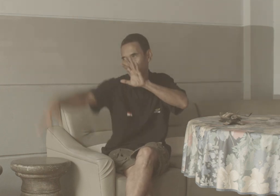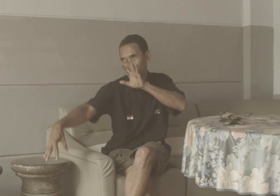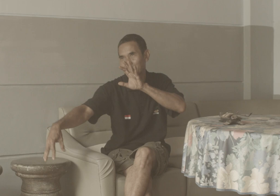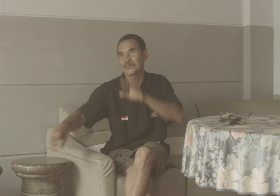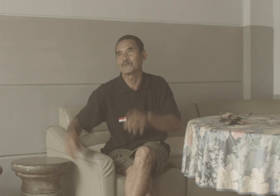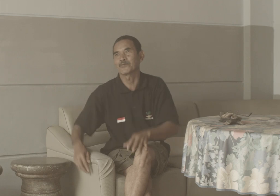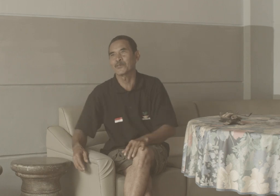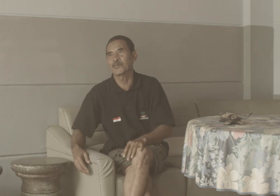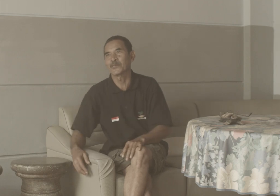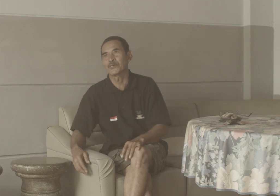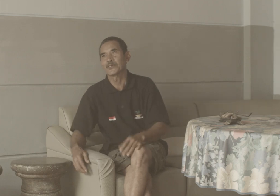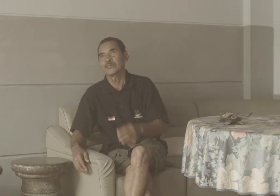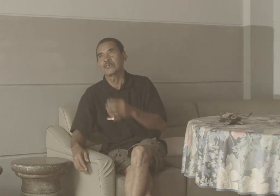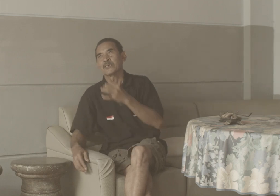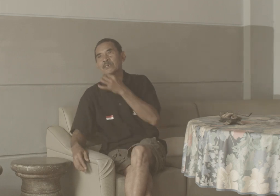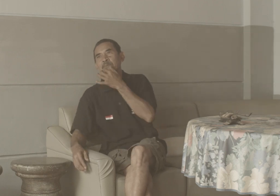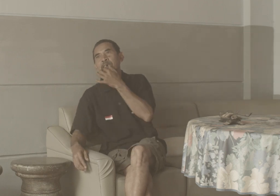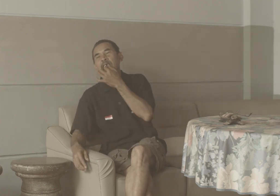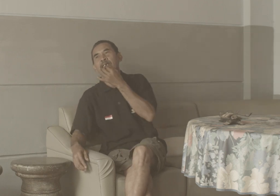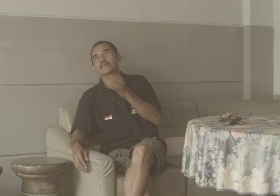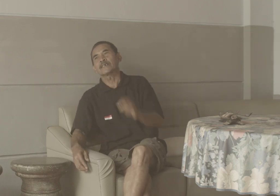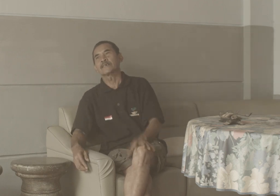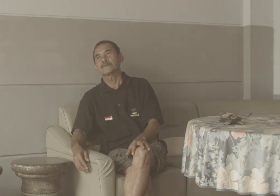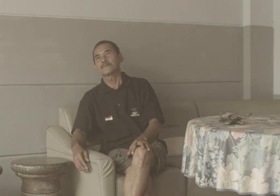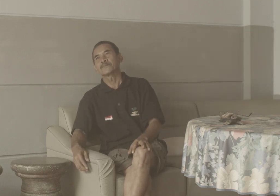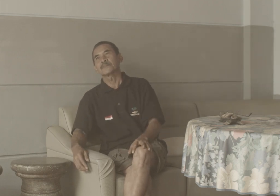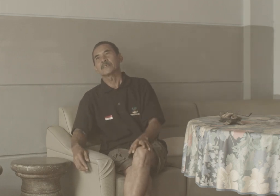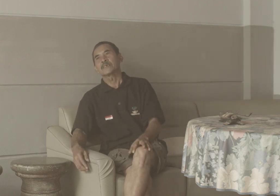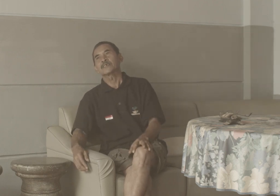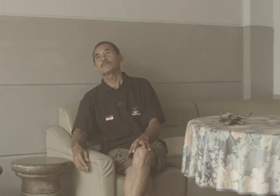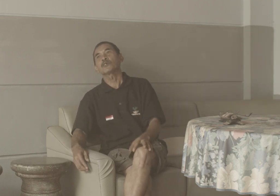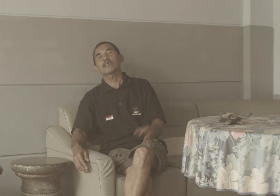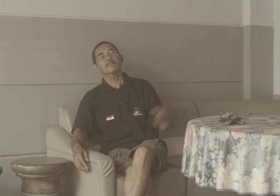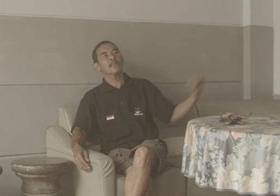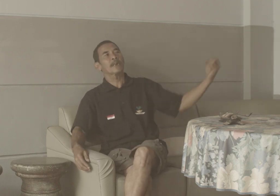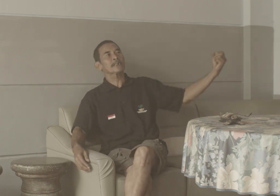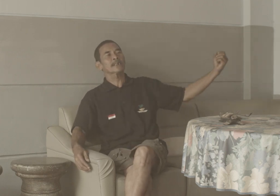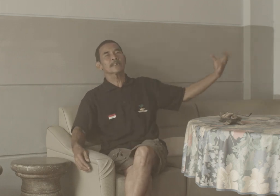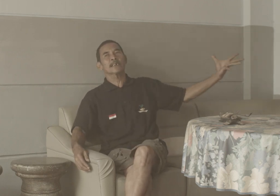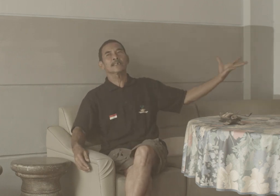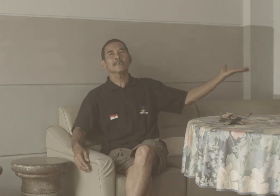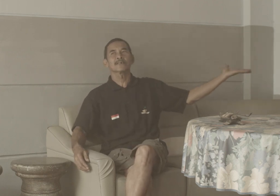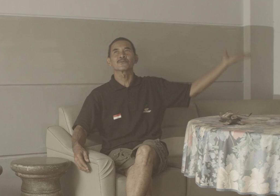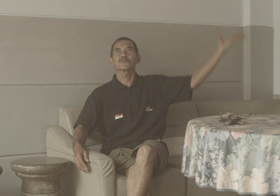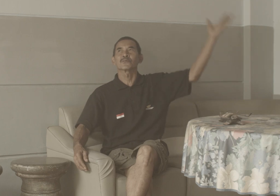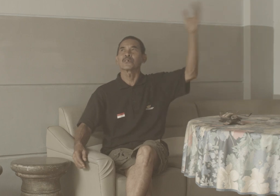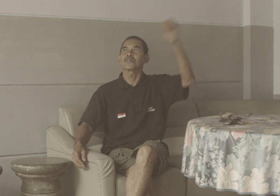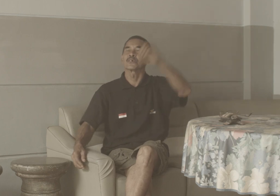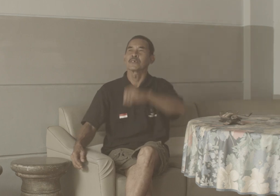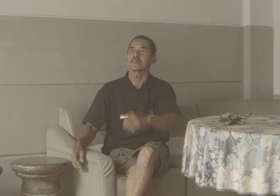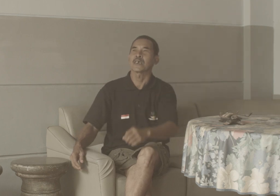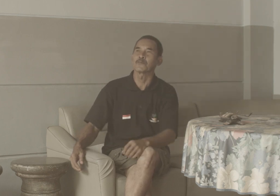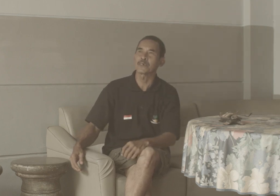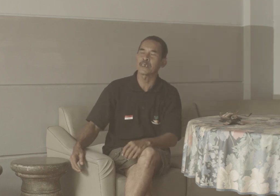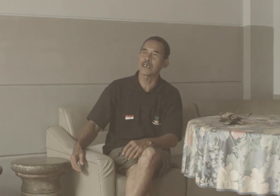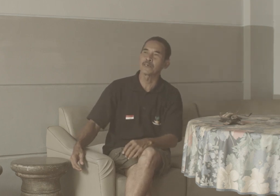Muncul Matahari Simul Daripada Matahari Adalah Nah Mungkin Kalau